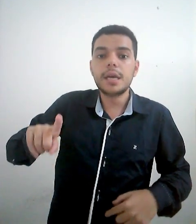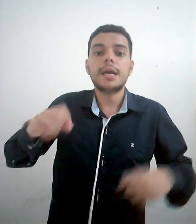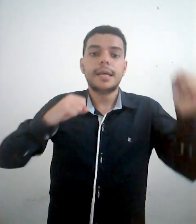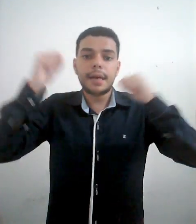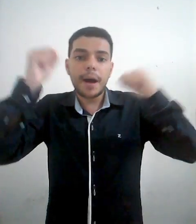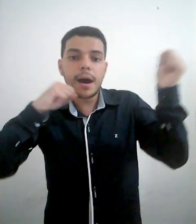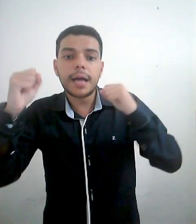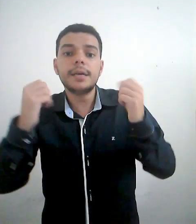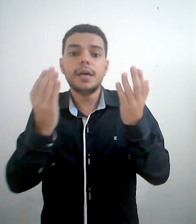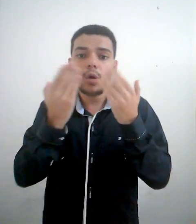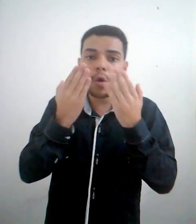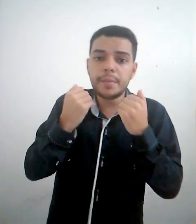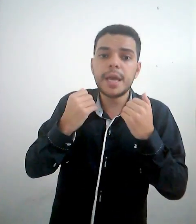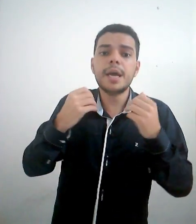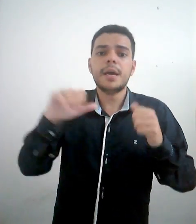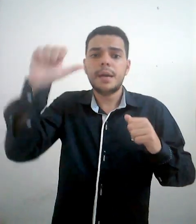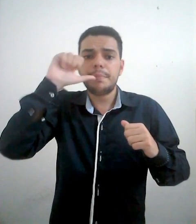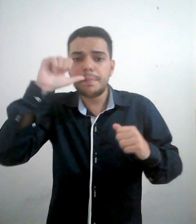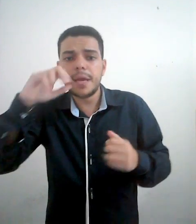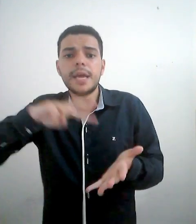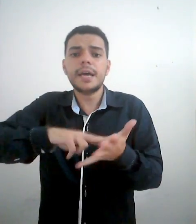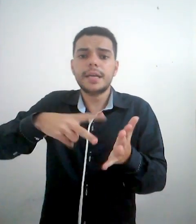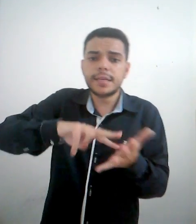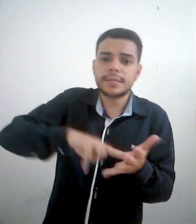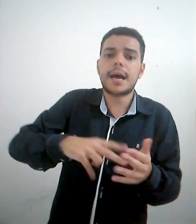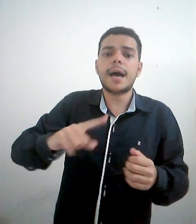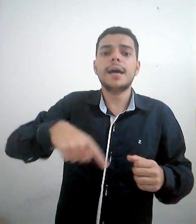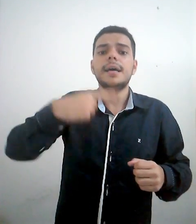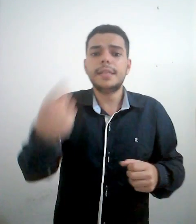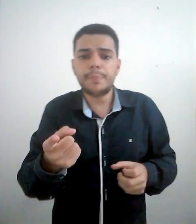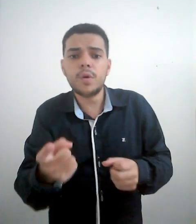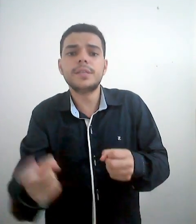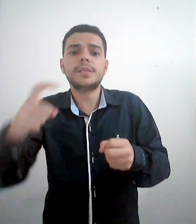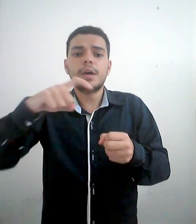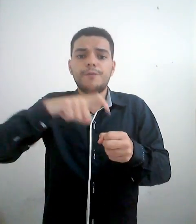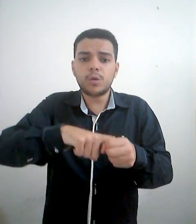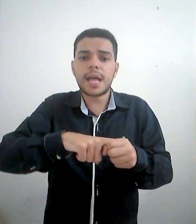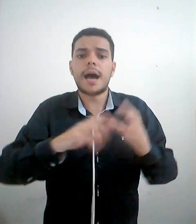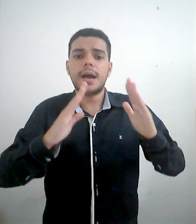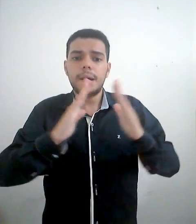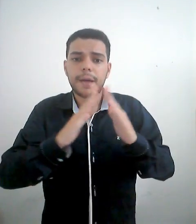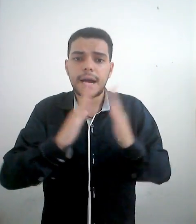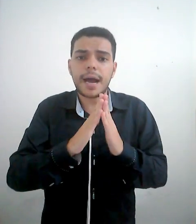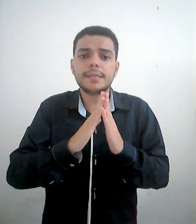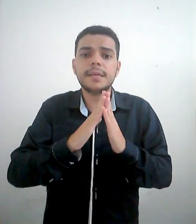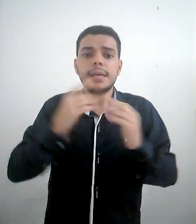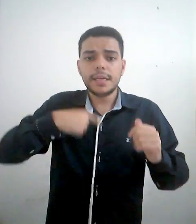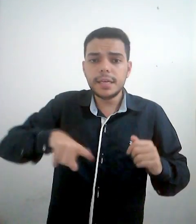na balada, comer, beber, dançar, depois voltar para casa e